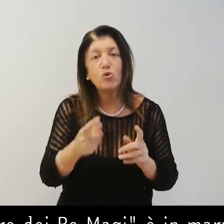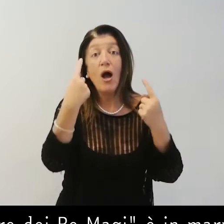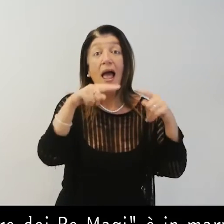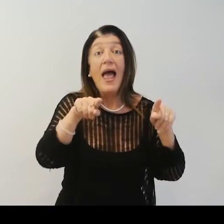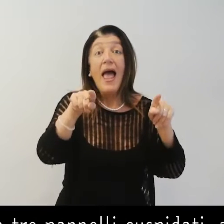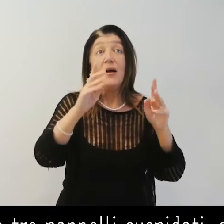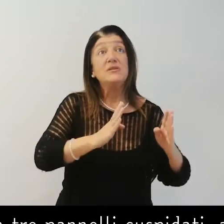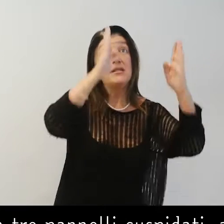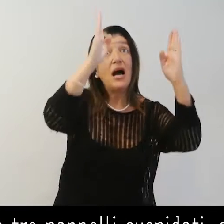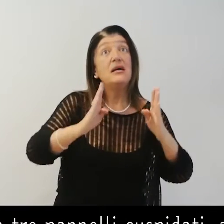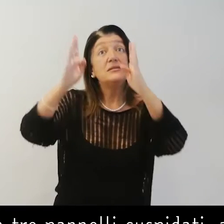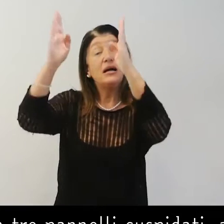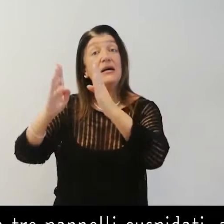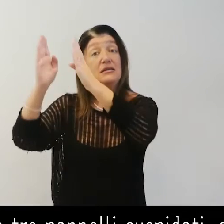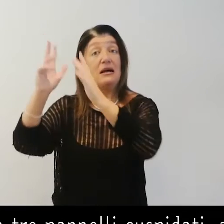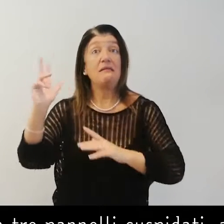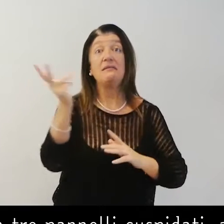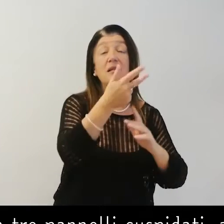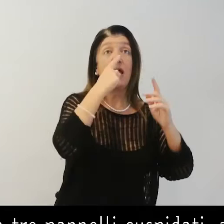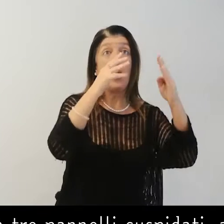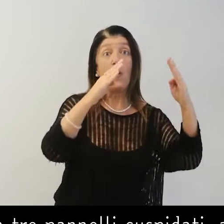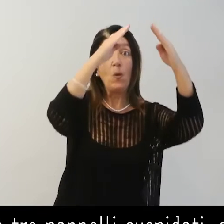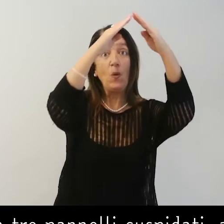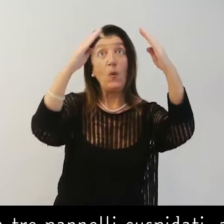La pala è divisa in tre pannelli cuspidati.